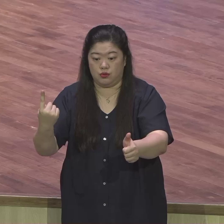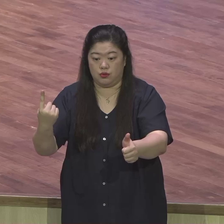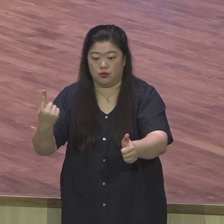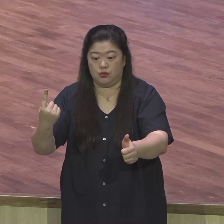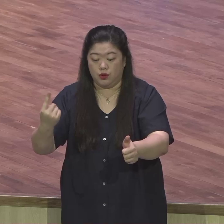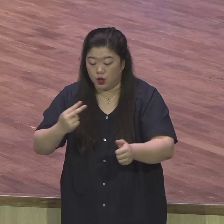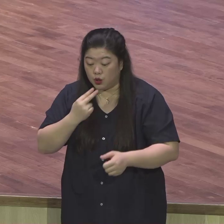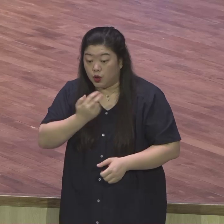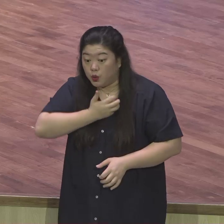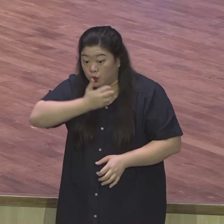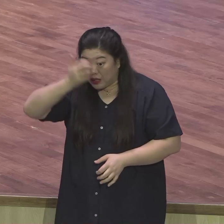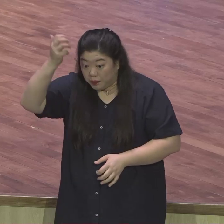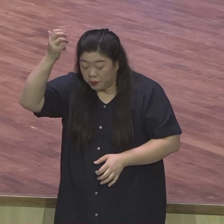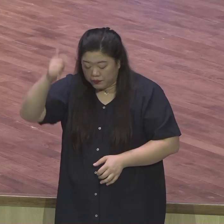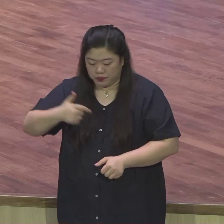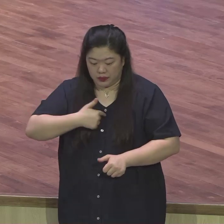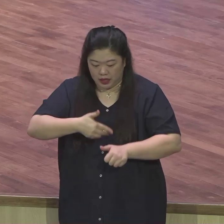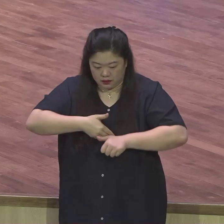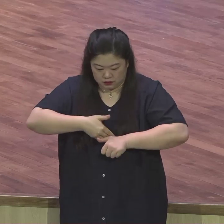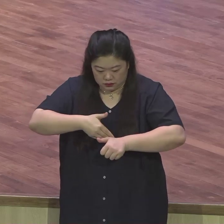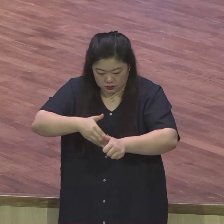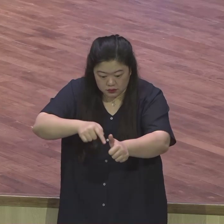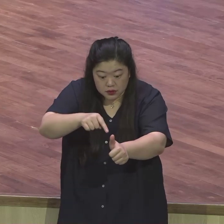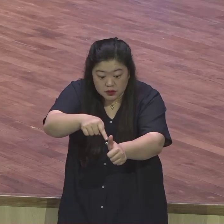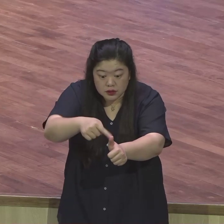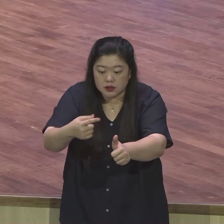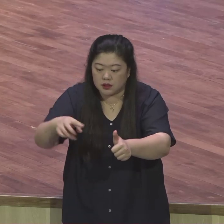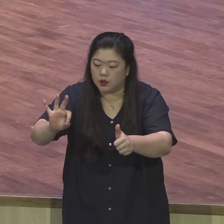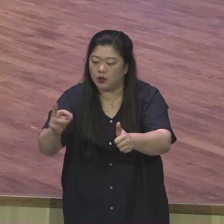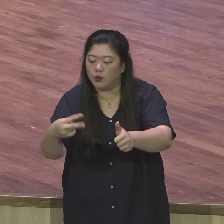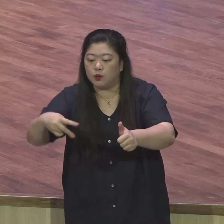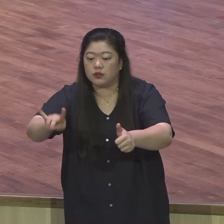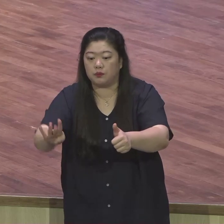구원을 이루기 위해서 내가 쓰임 받는 도구였다. 그런 뜻이